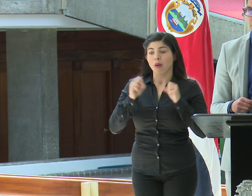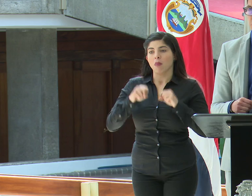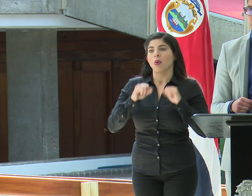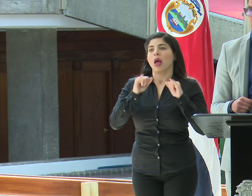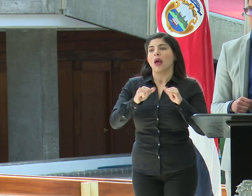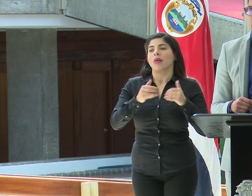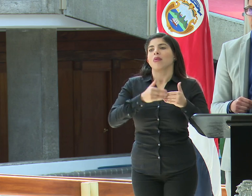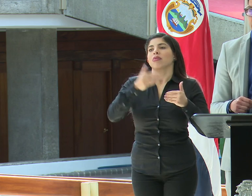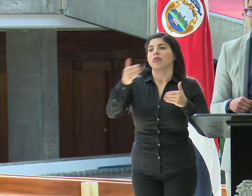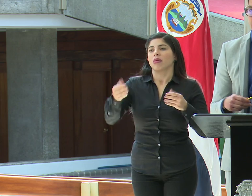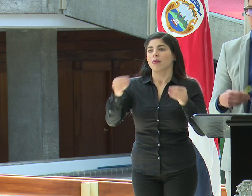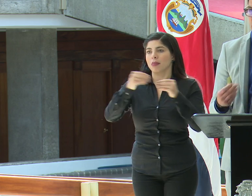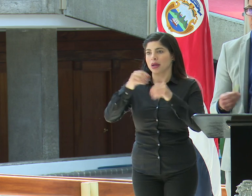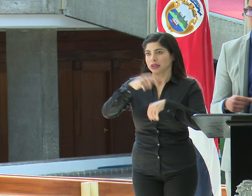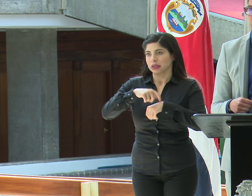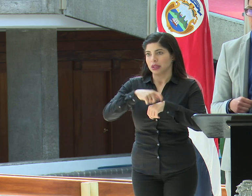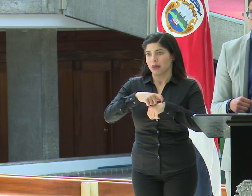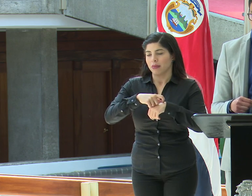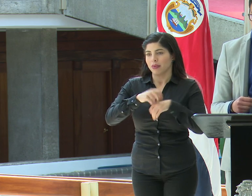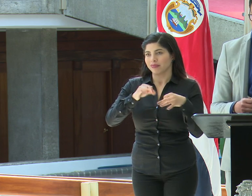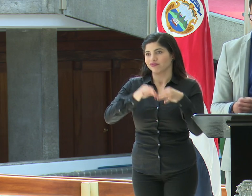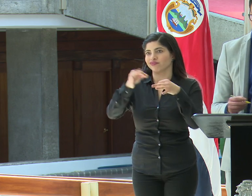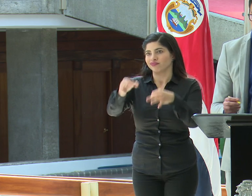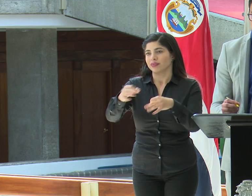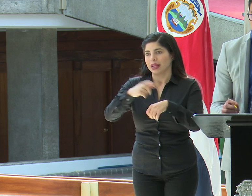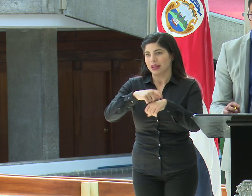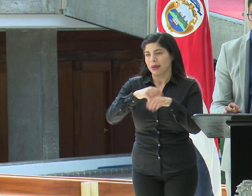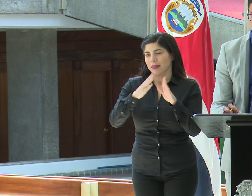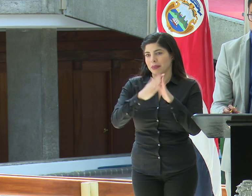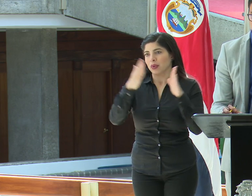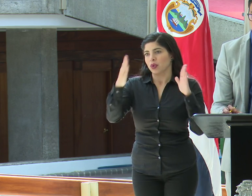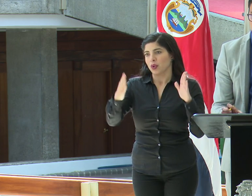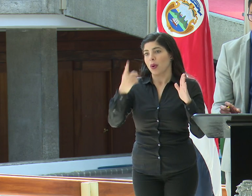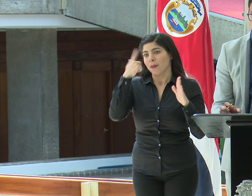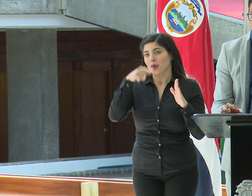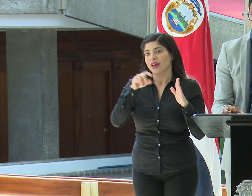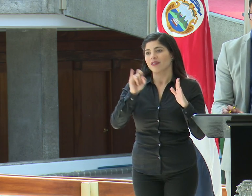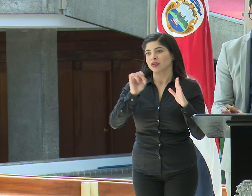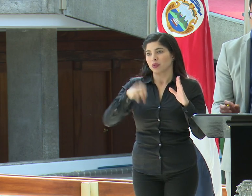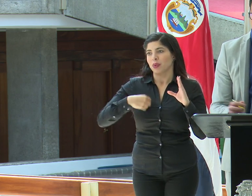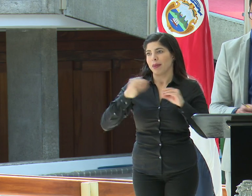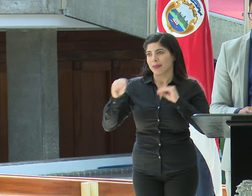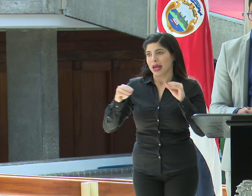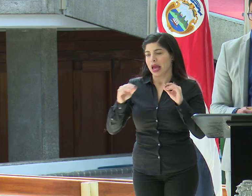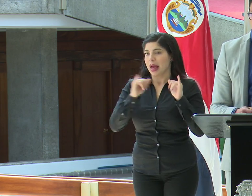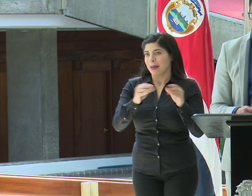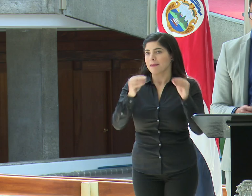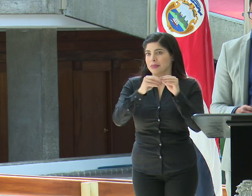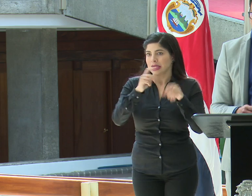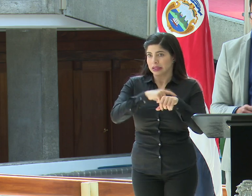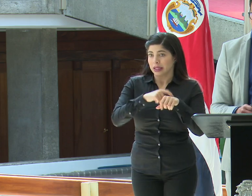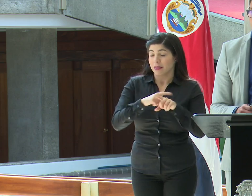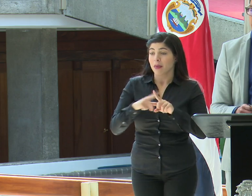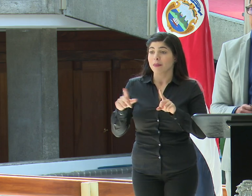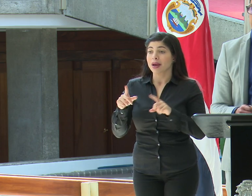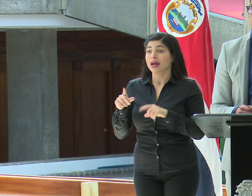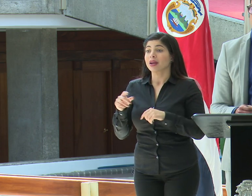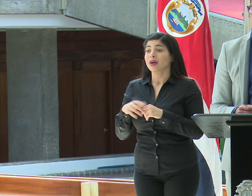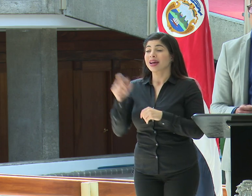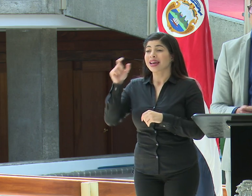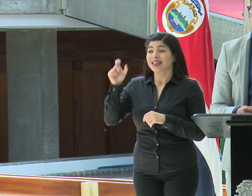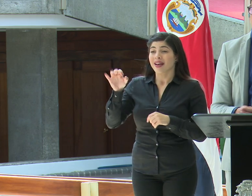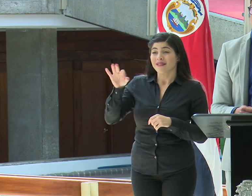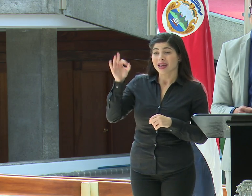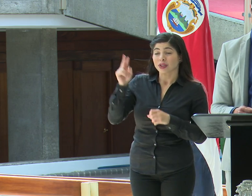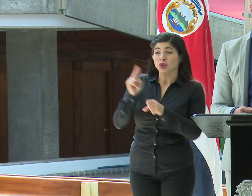eventualmente esto ante la duda de esa prolongación en el periodo de infectividad. Con respecto a la información de lo de Italia y Francia,